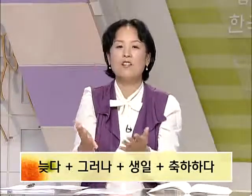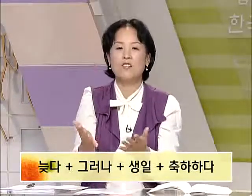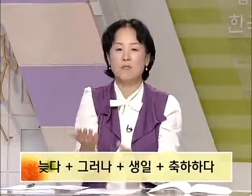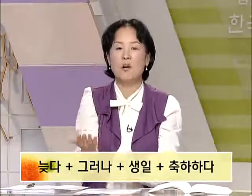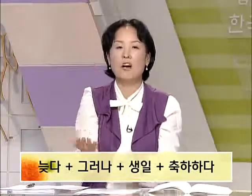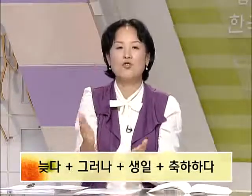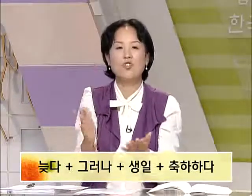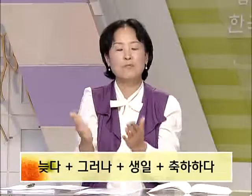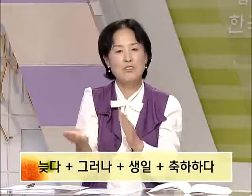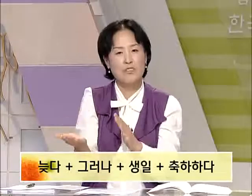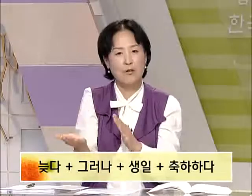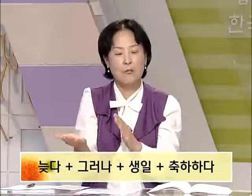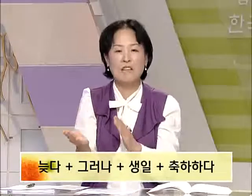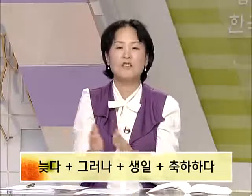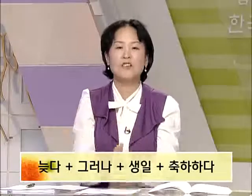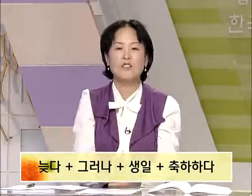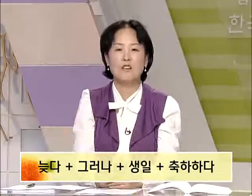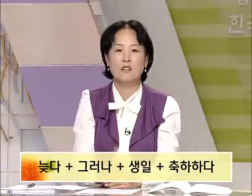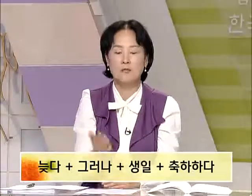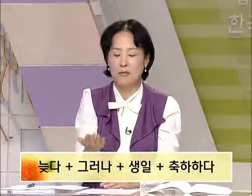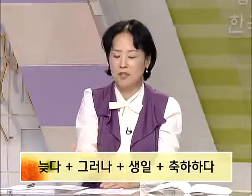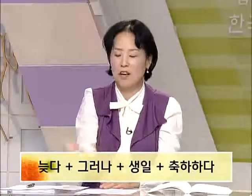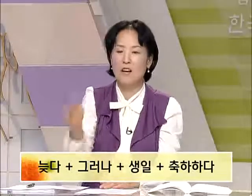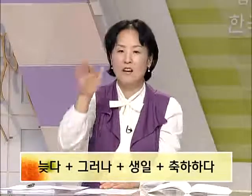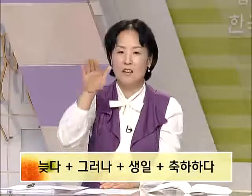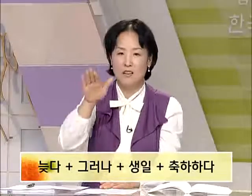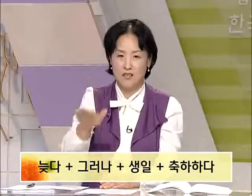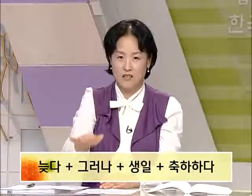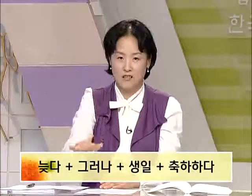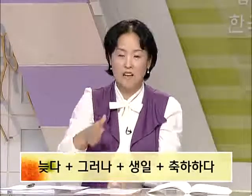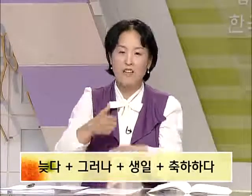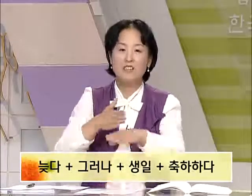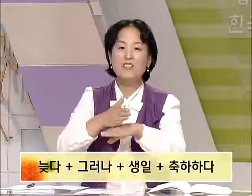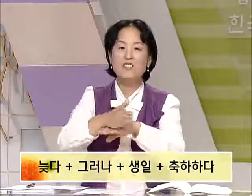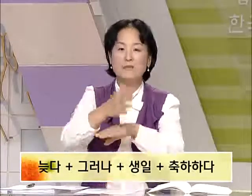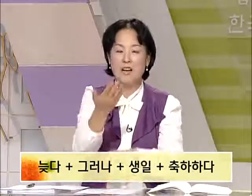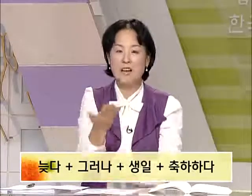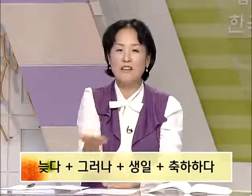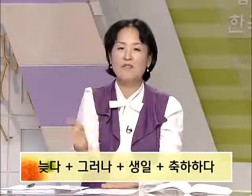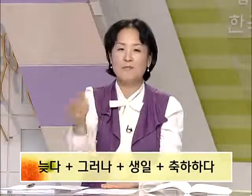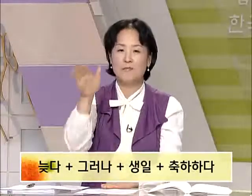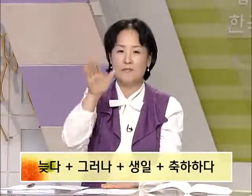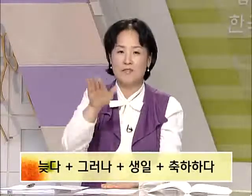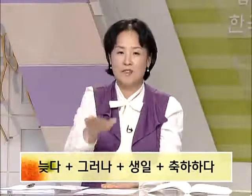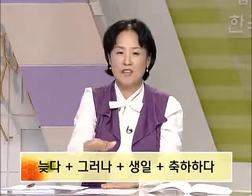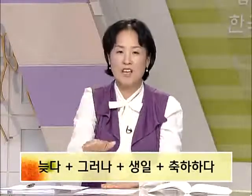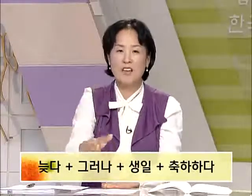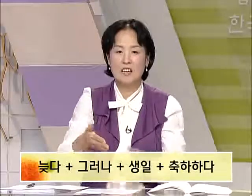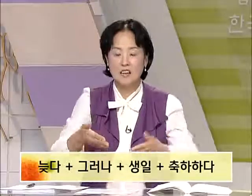역접 뭔가 뒤집히는 상황 반전된 상황을 의미합니다. 그러나 늦었지만 생일